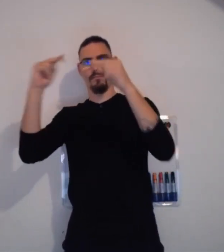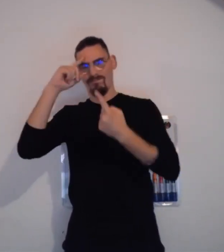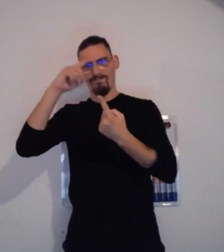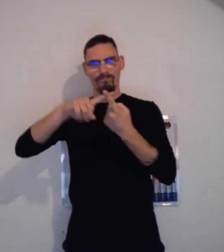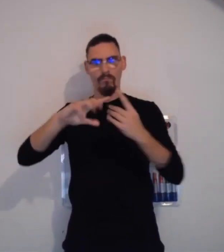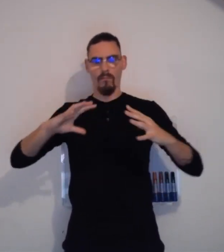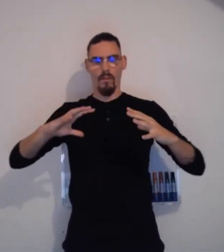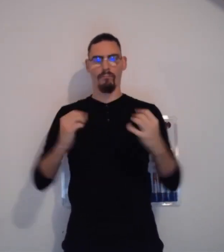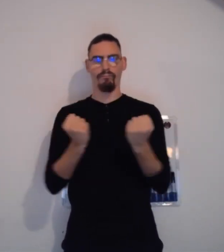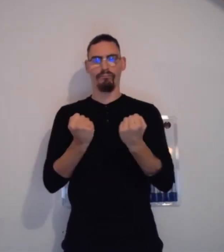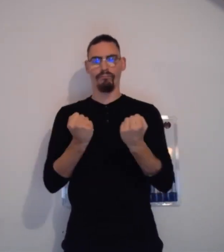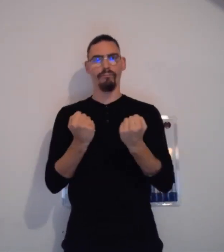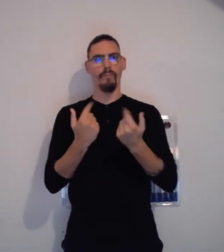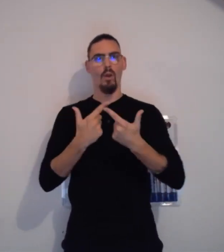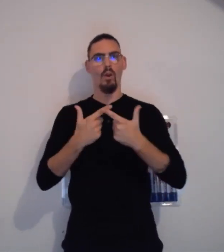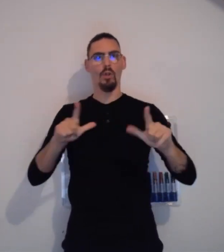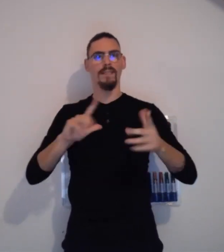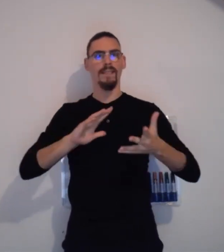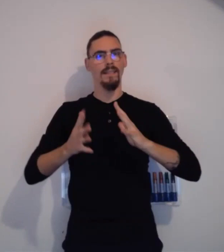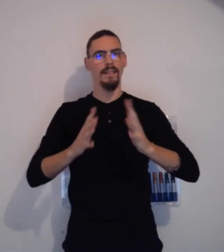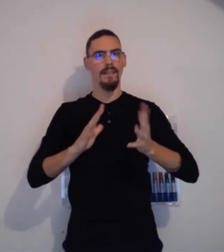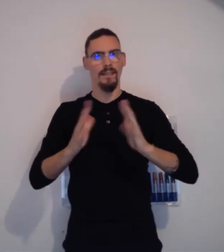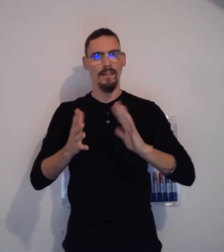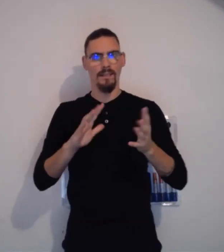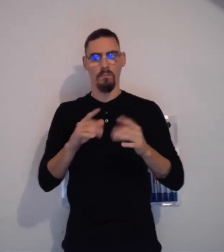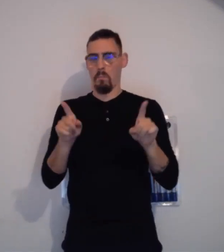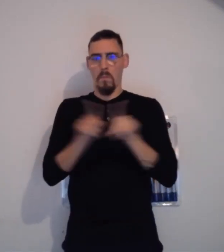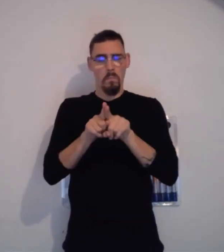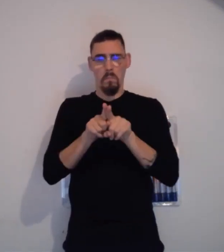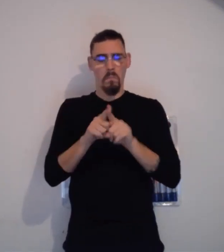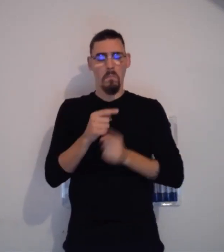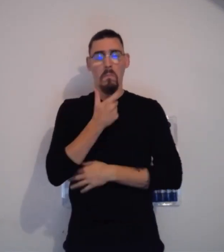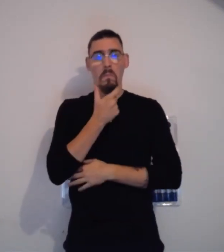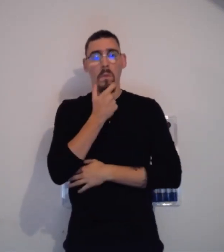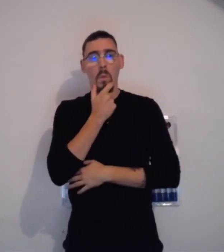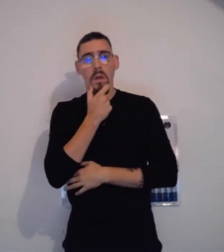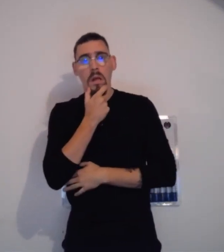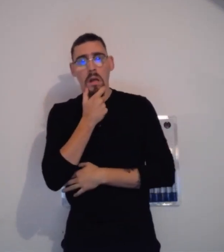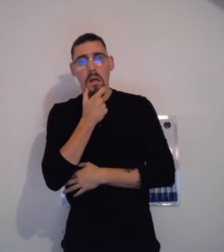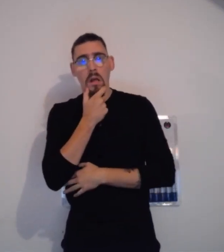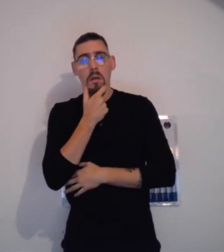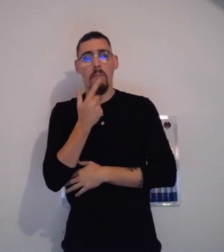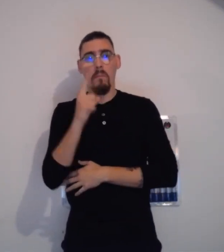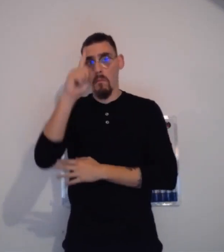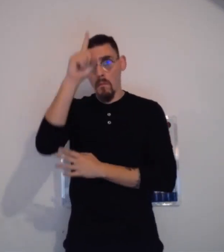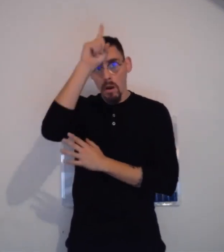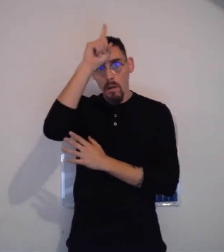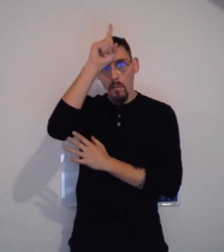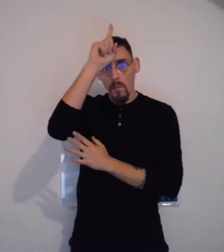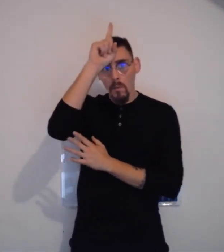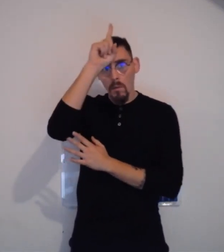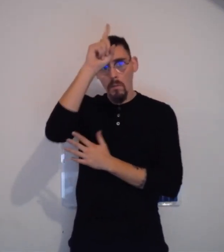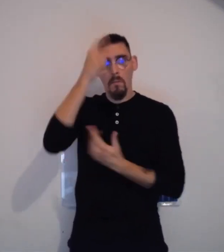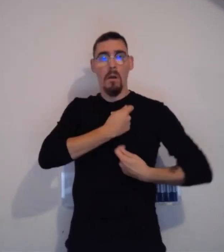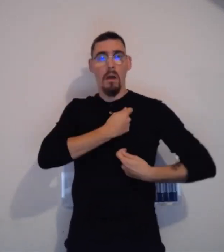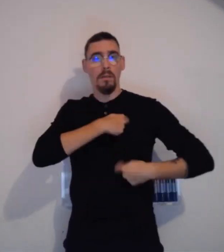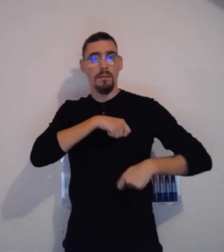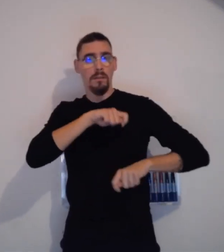Il faut savoir aussi que dans la langue des signes, il y a des niveaux de compétences, un peu comme dans d'autres langues, comme l